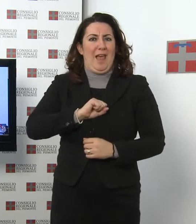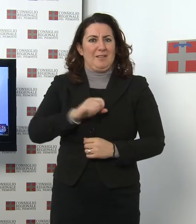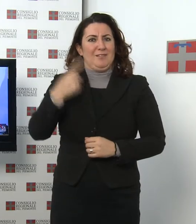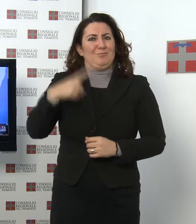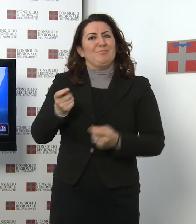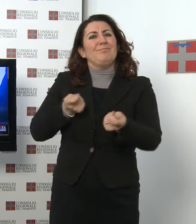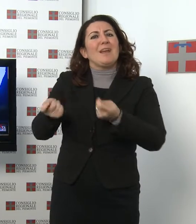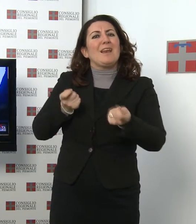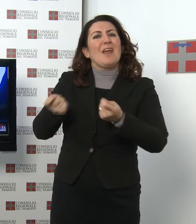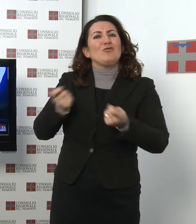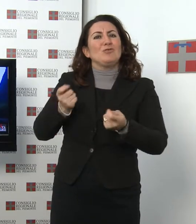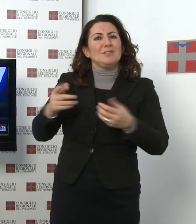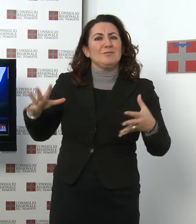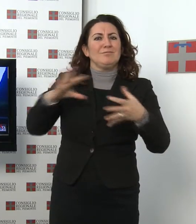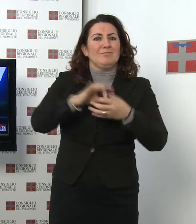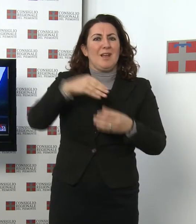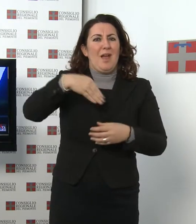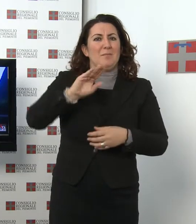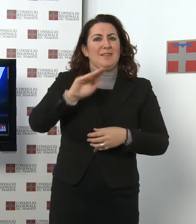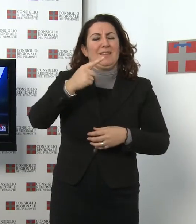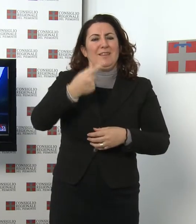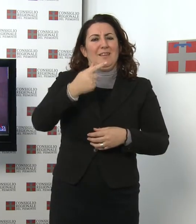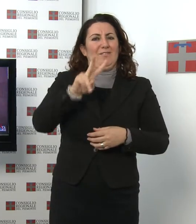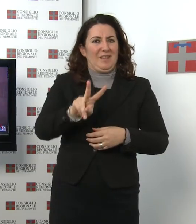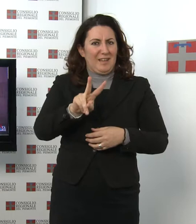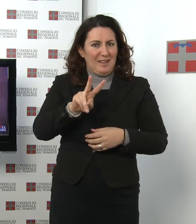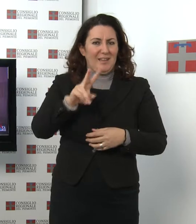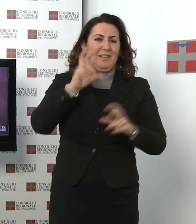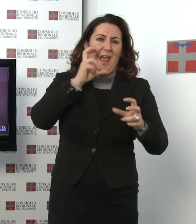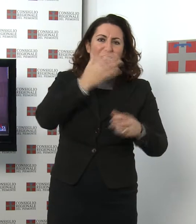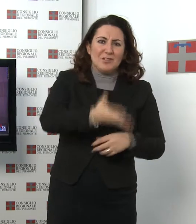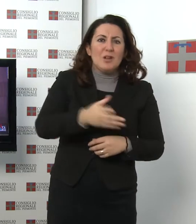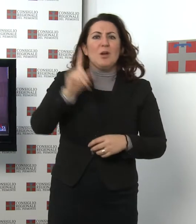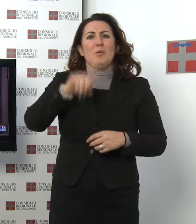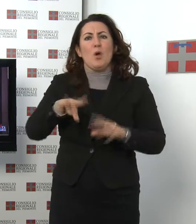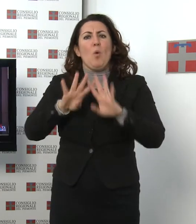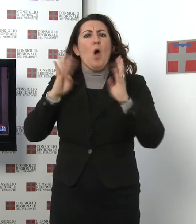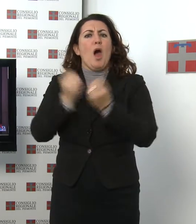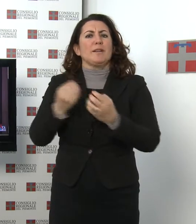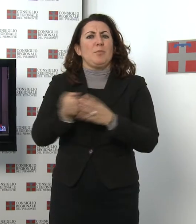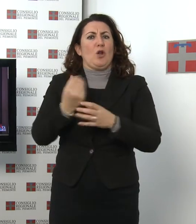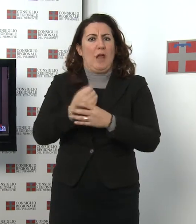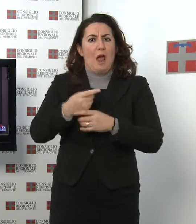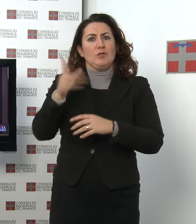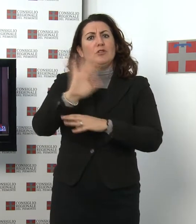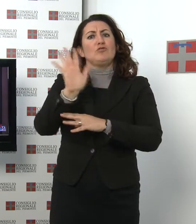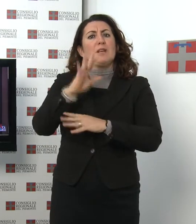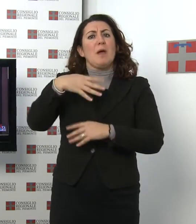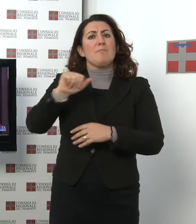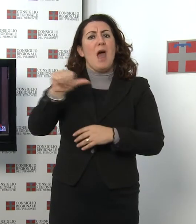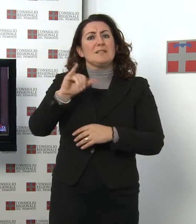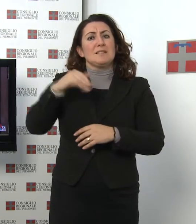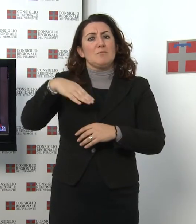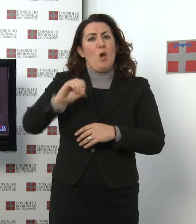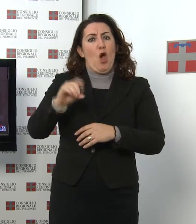e coprodotto da NTD Television e World2B Production, proiettato in anteprima nazionale al Cinema Massimo di Torino, con il